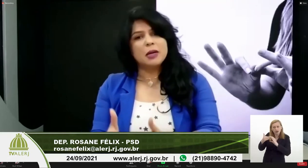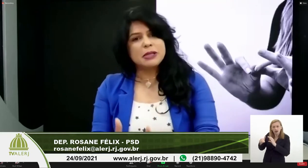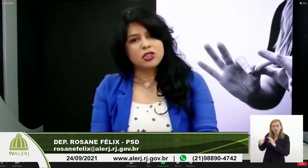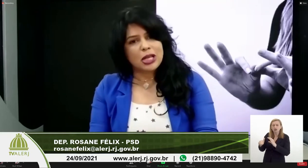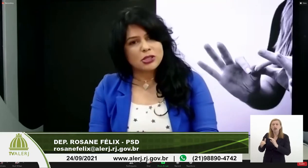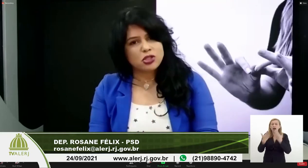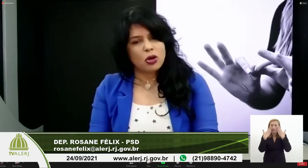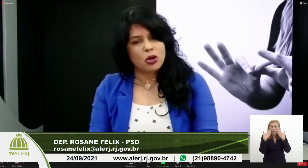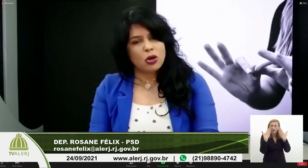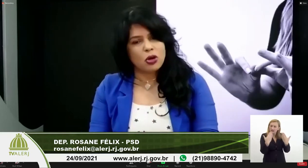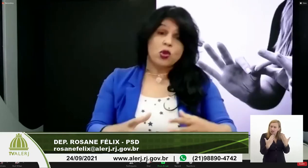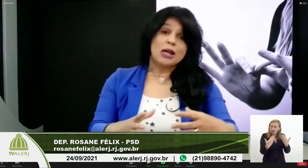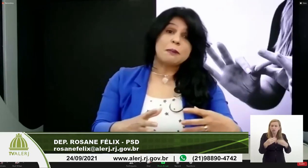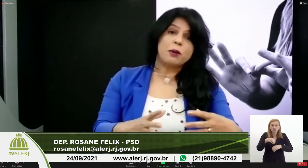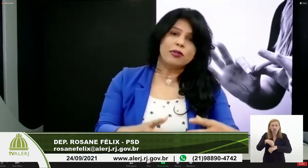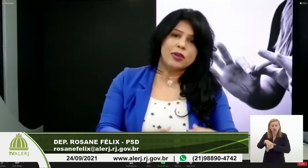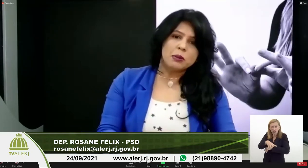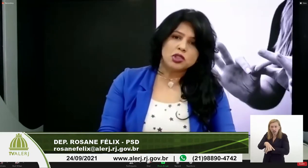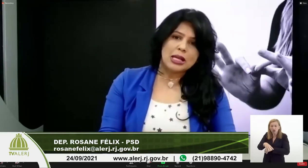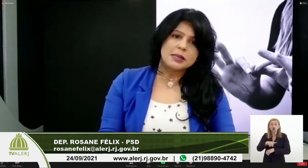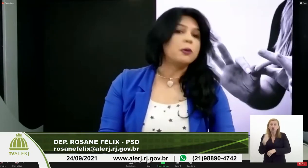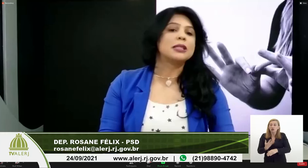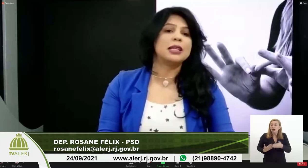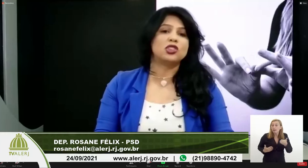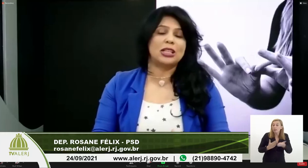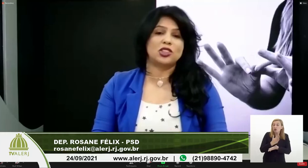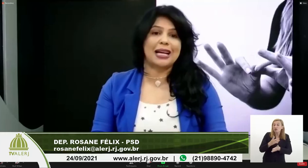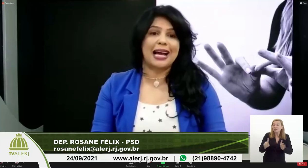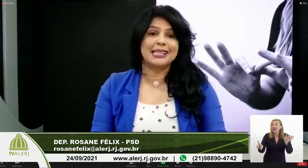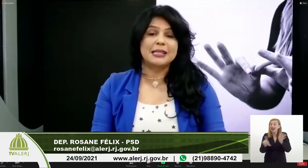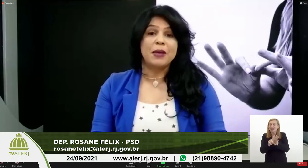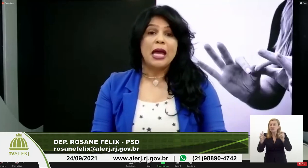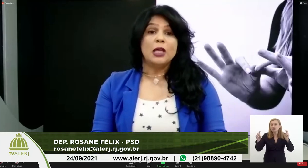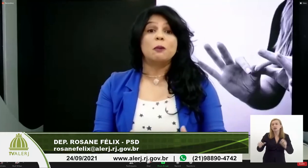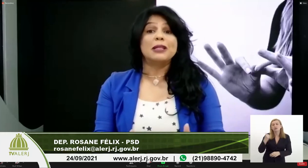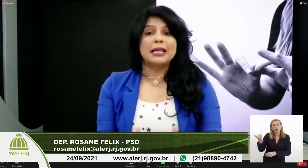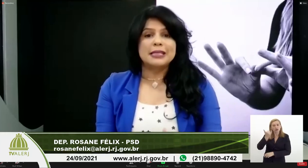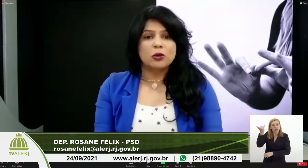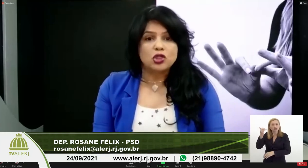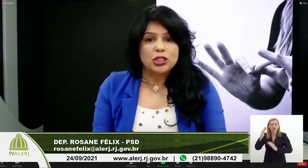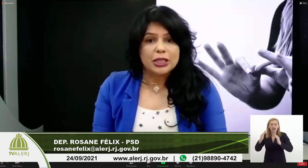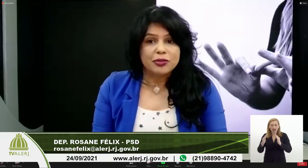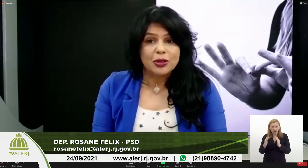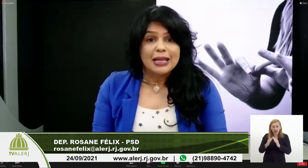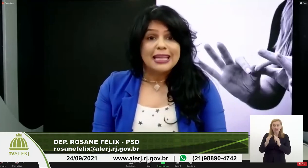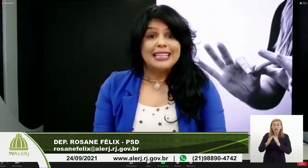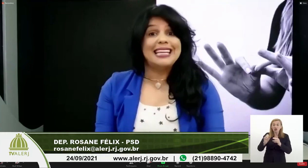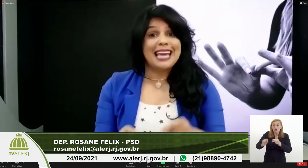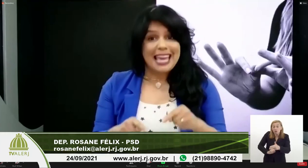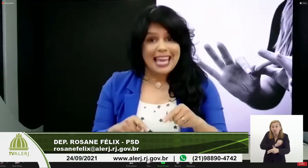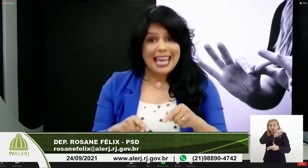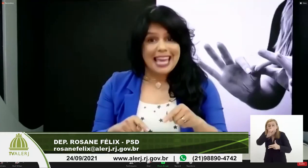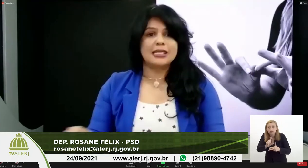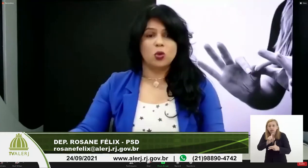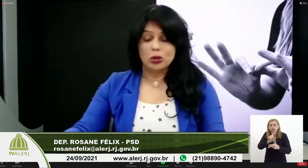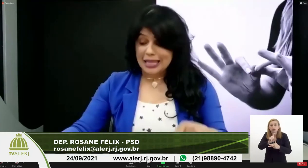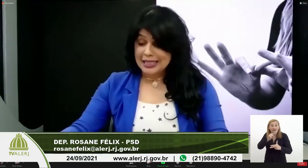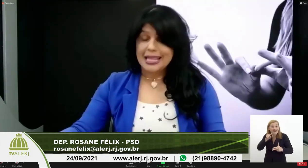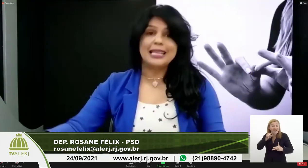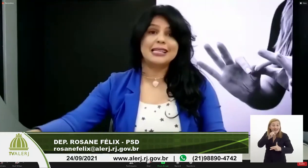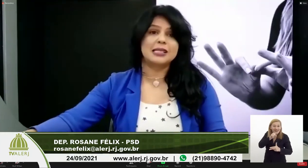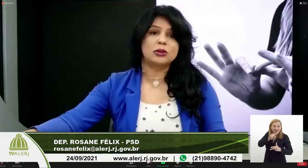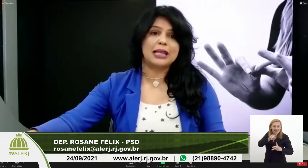apresentamos indicações, nós aprovamos leis importantes nesta casa e o poder executivo que ele que